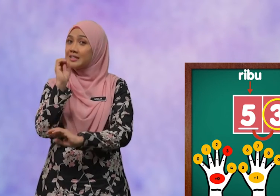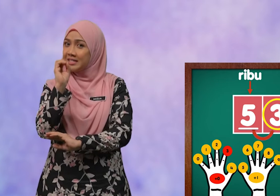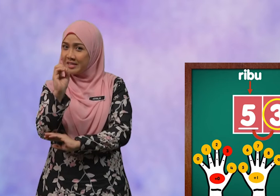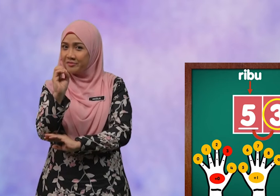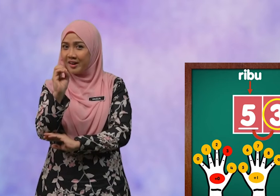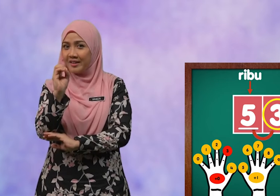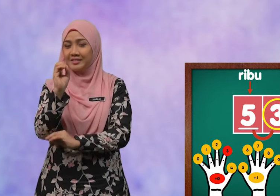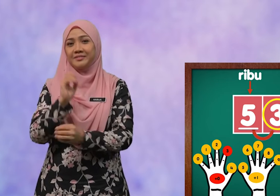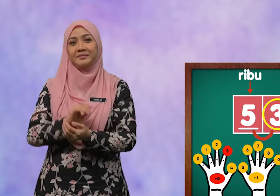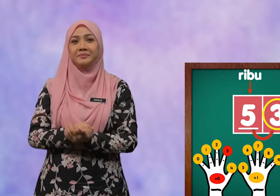sifar.